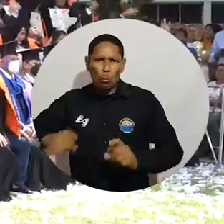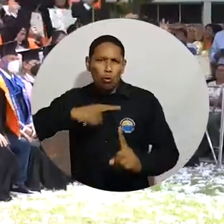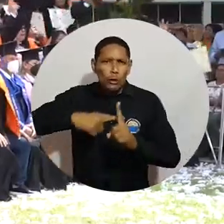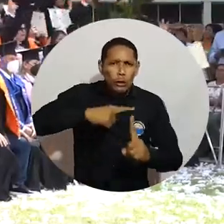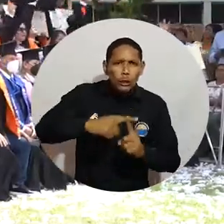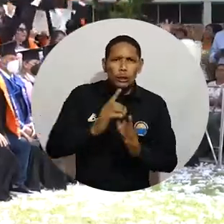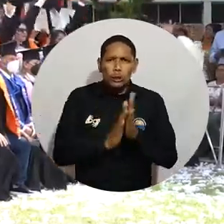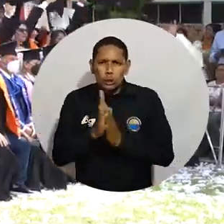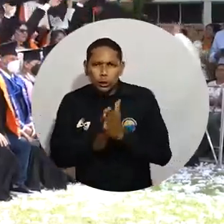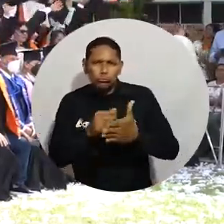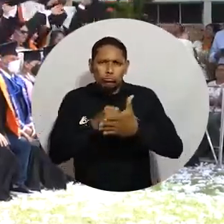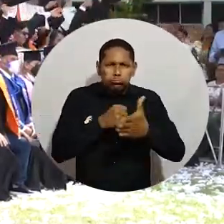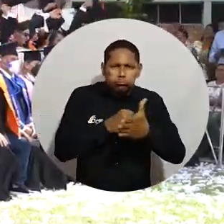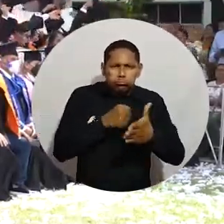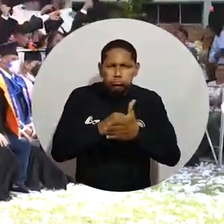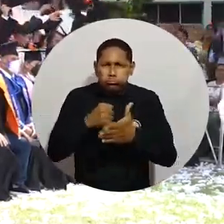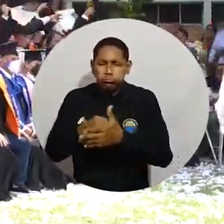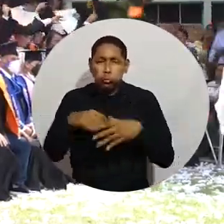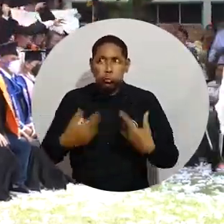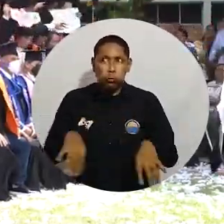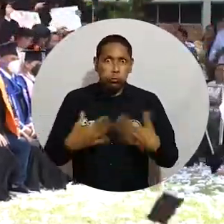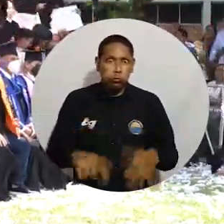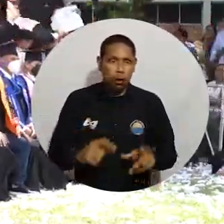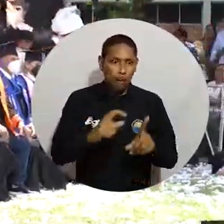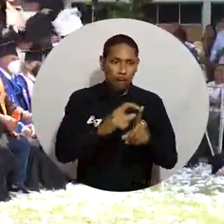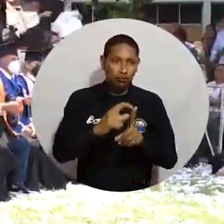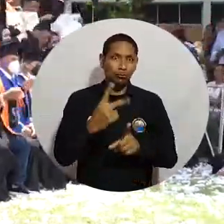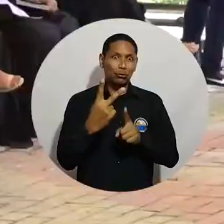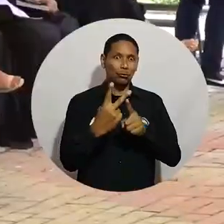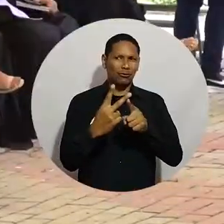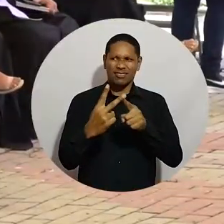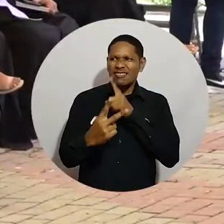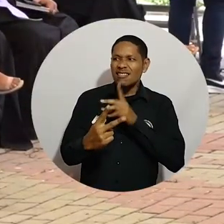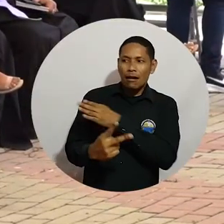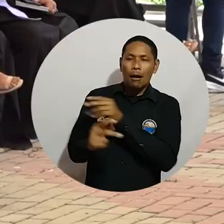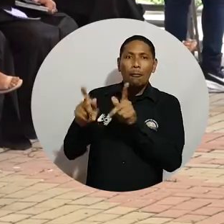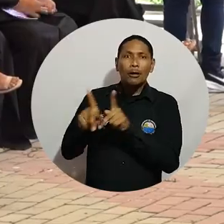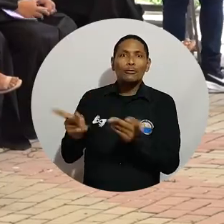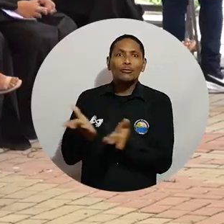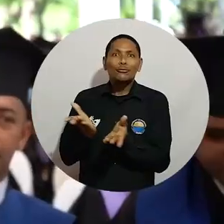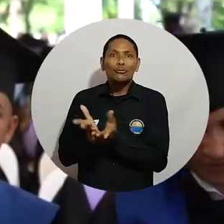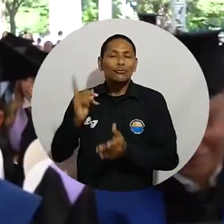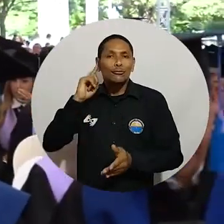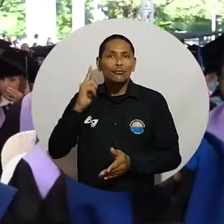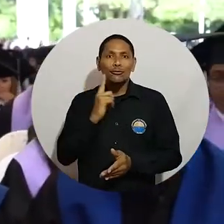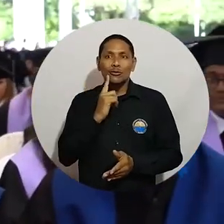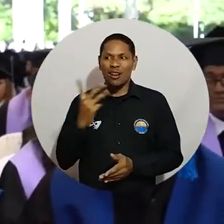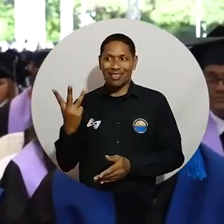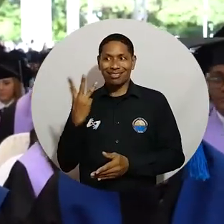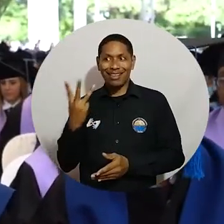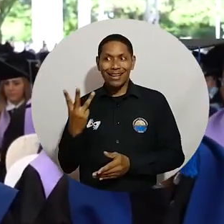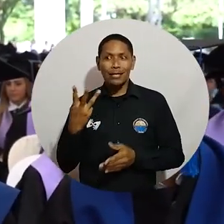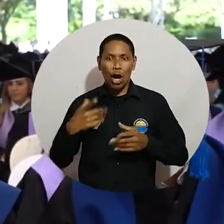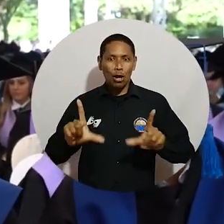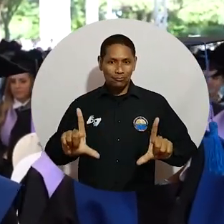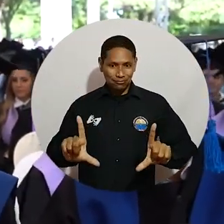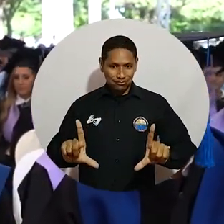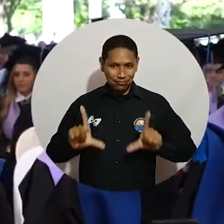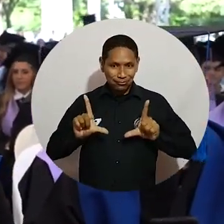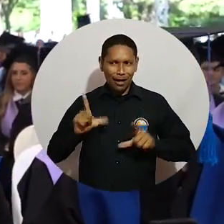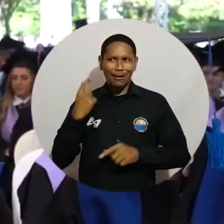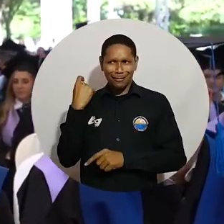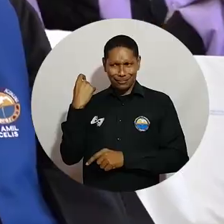Resilientes y perseverantes son las dos palabras que describen a tres estudiantes sordos que se titularon como licenciados de la